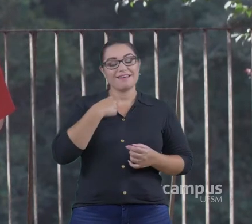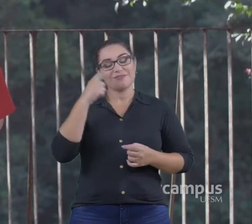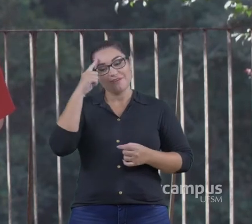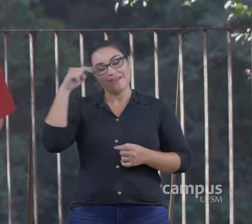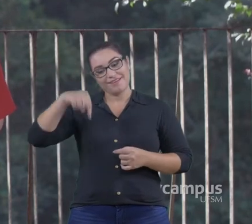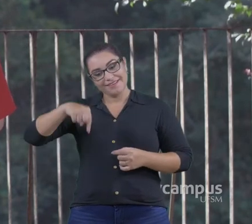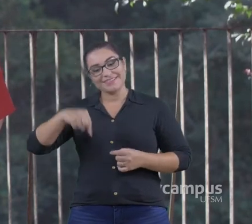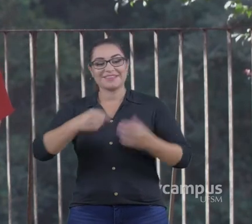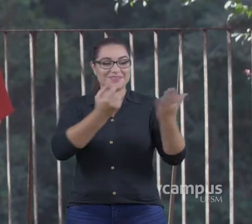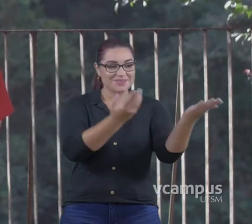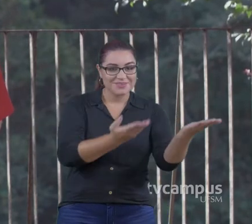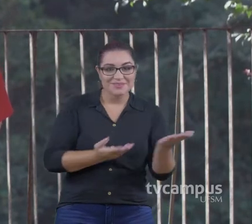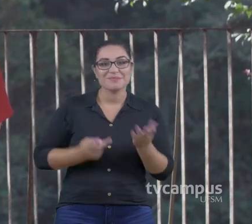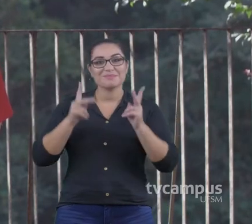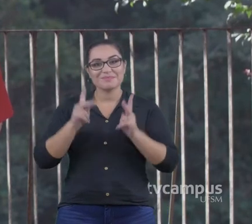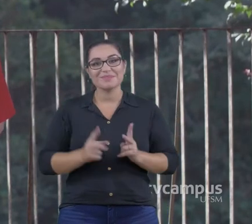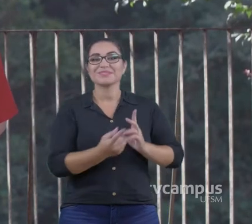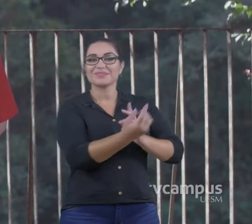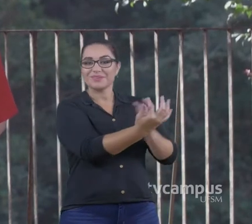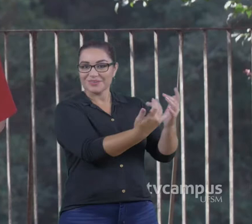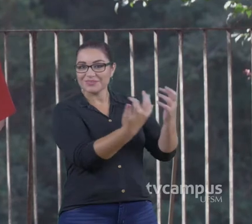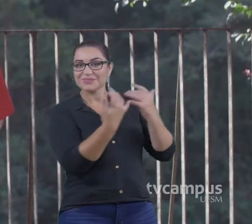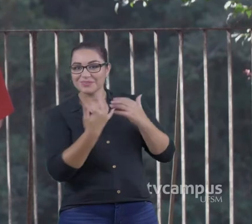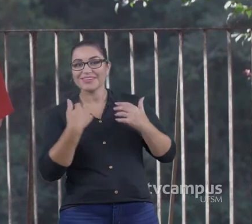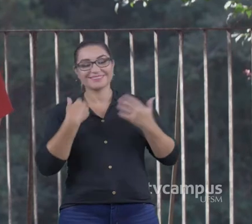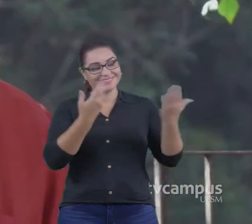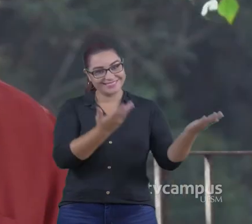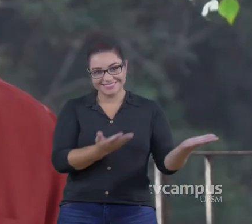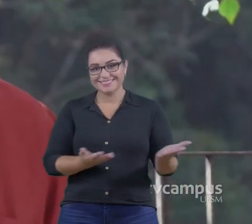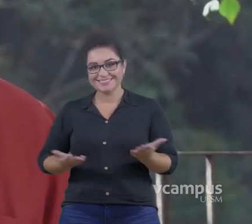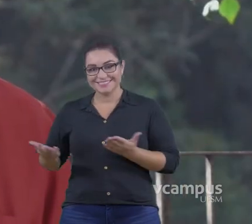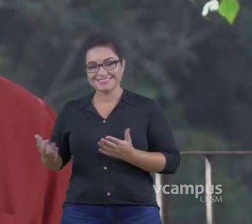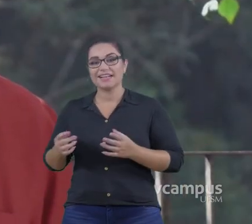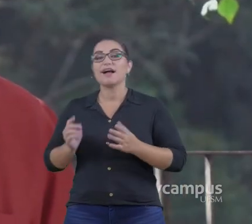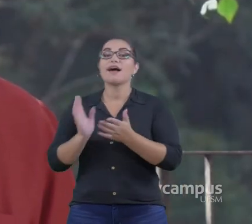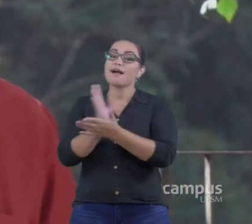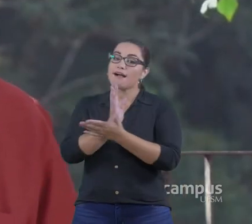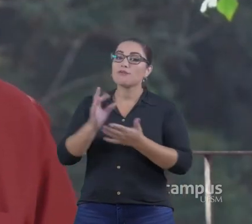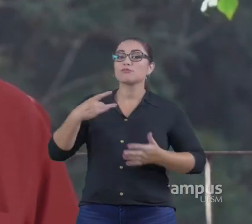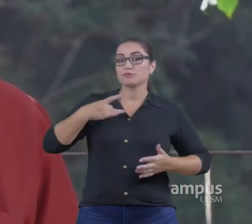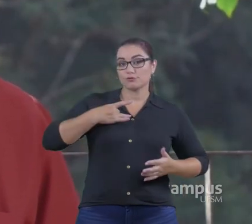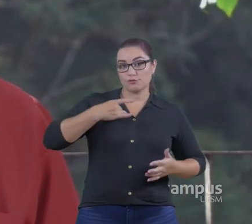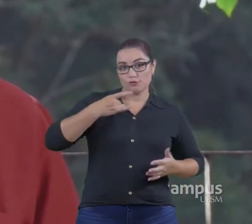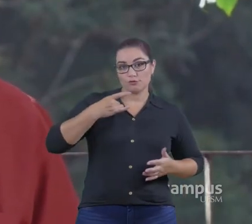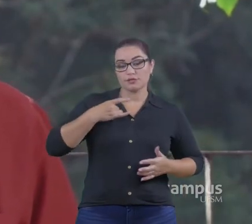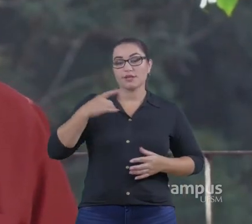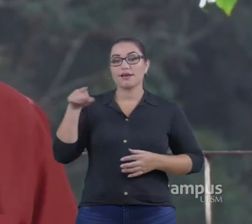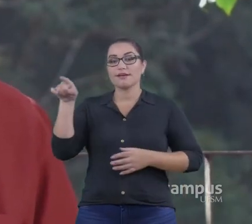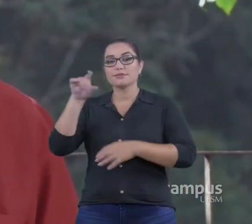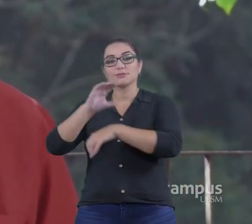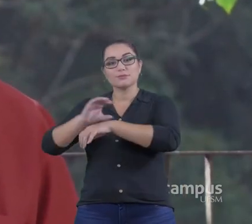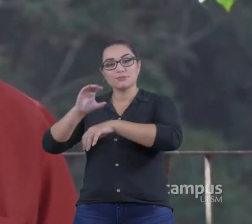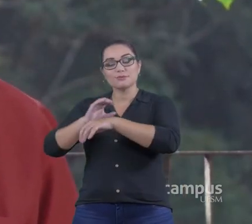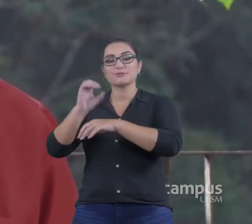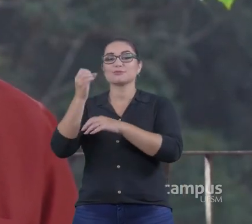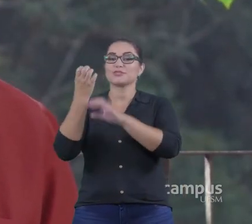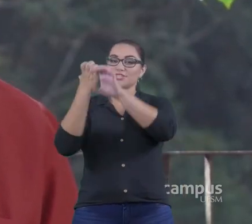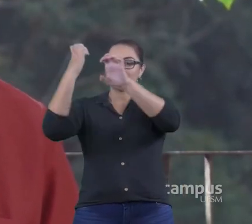E gosto de ficar aqui E receber as pessoas Vieram Os voluntários Que fizeram o